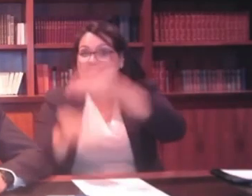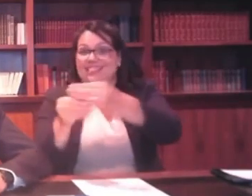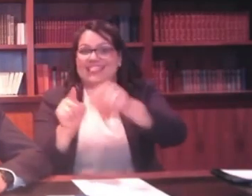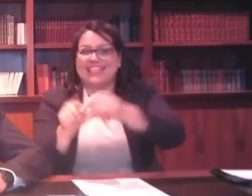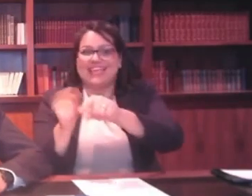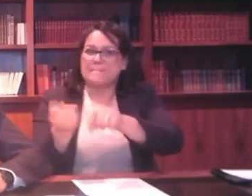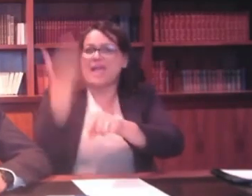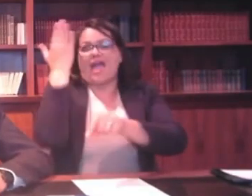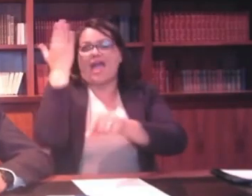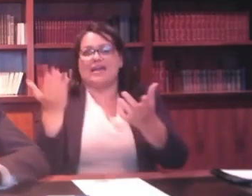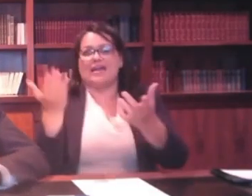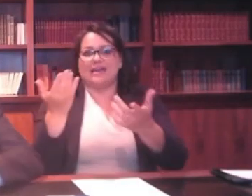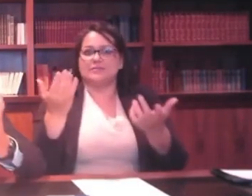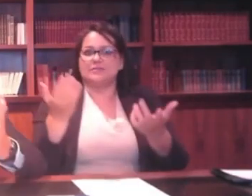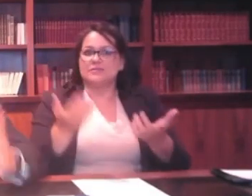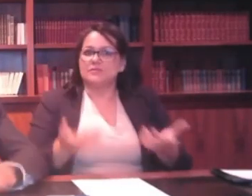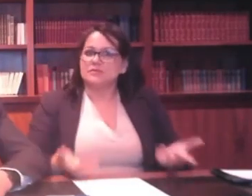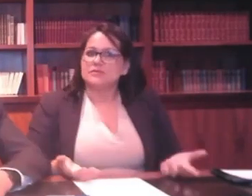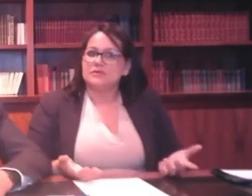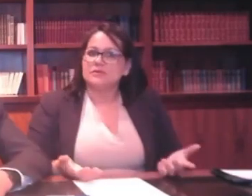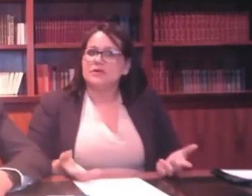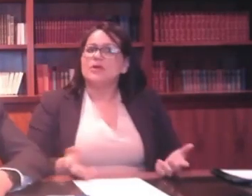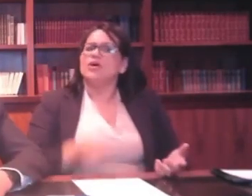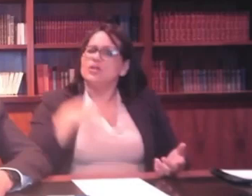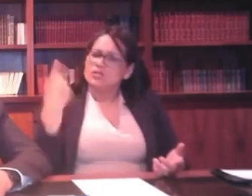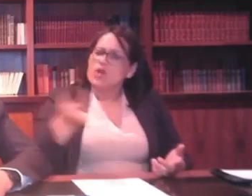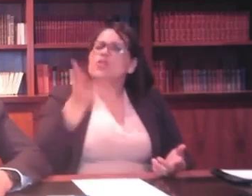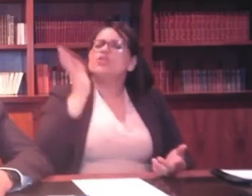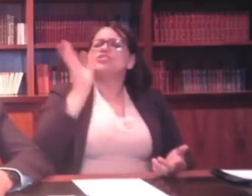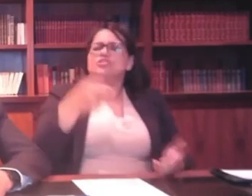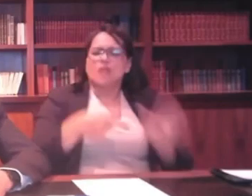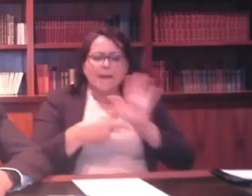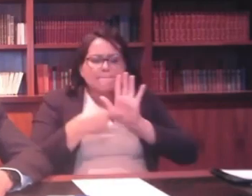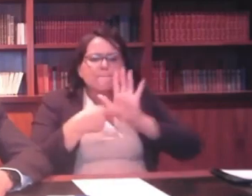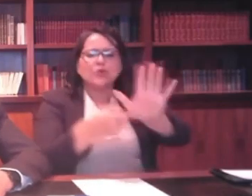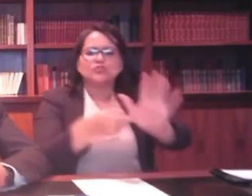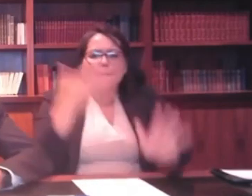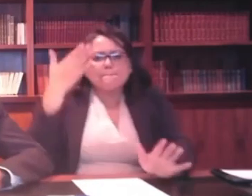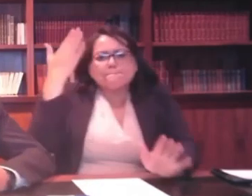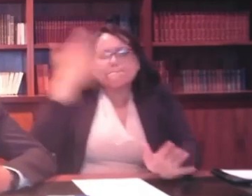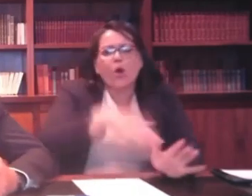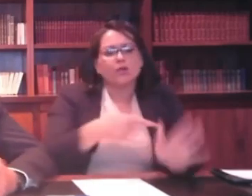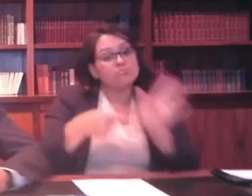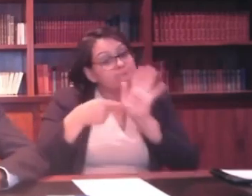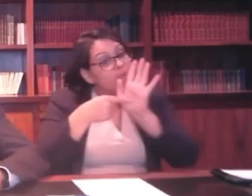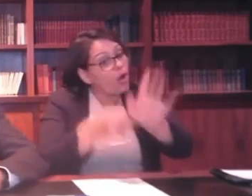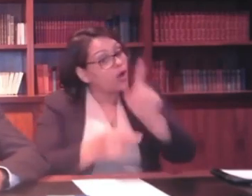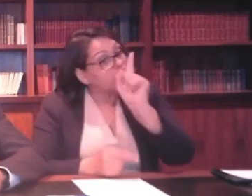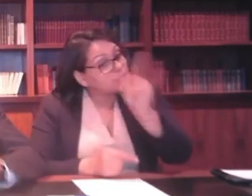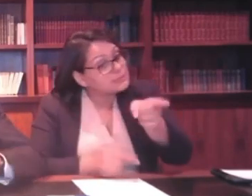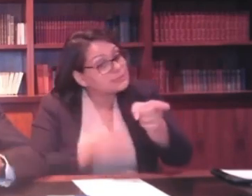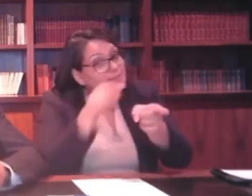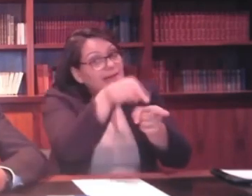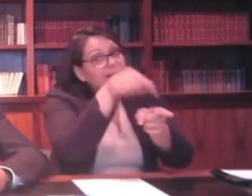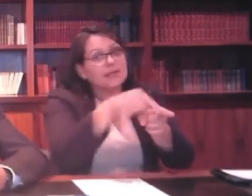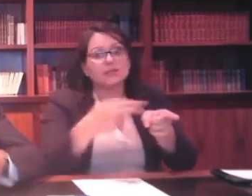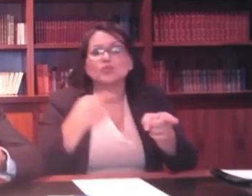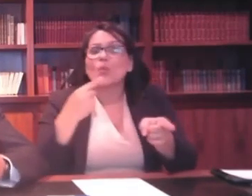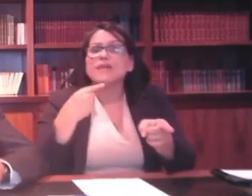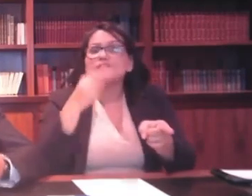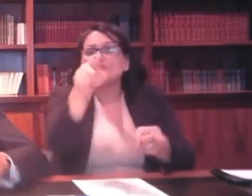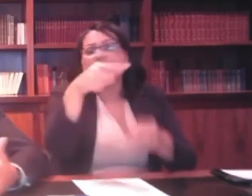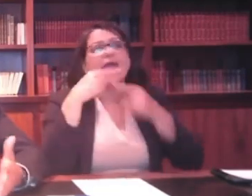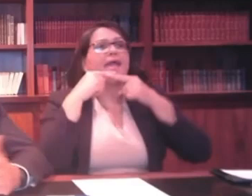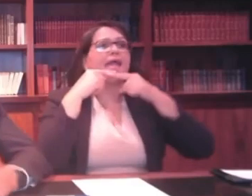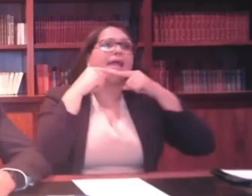o ICMS. Nós levantamos essa lebre, nós botamos o dedo na ferida. Não basta você reclamar. Você tem que saber se você está